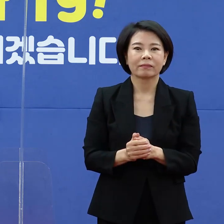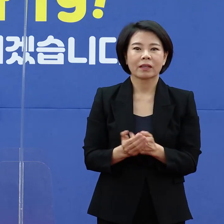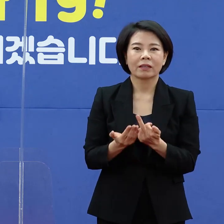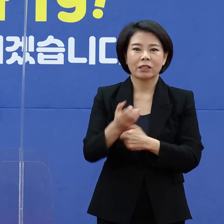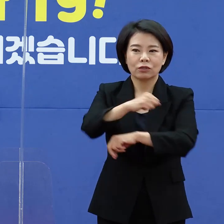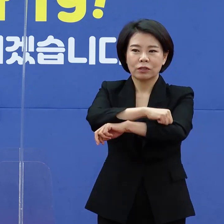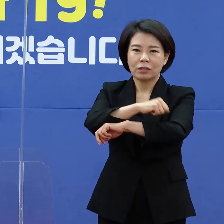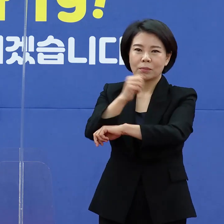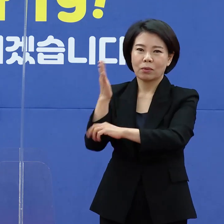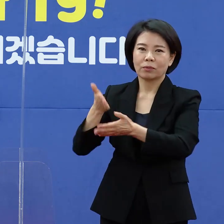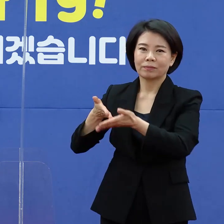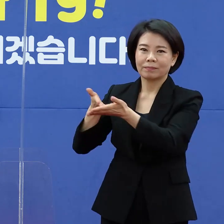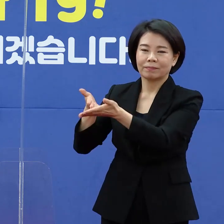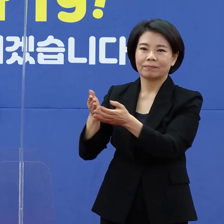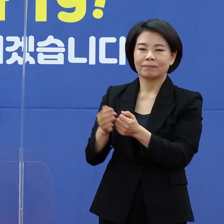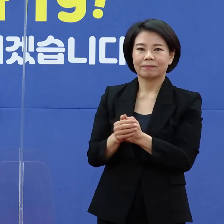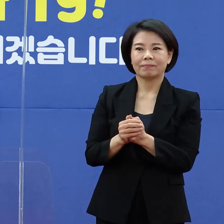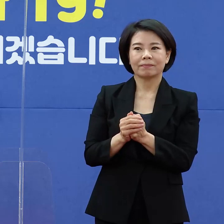제주일보 김정은 기자입니다.